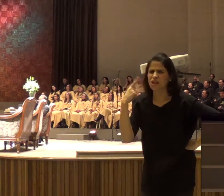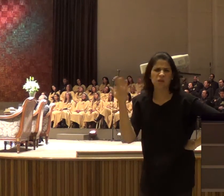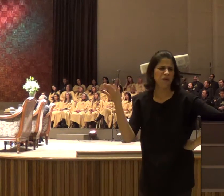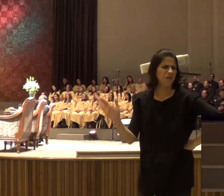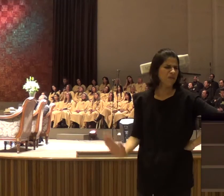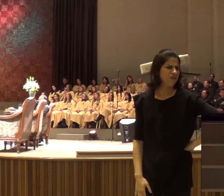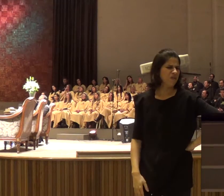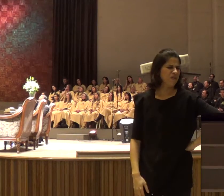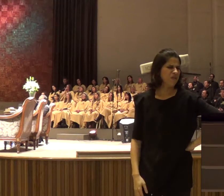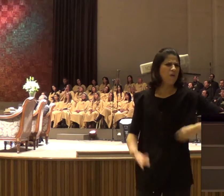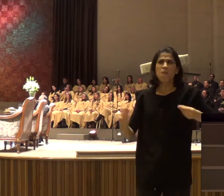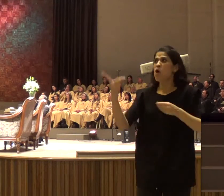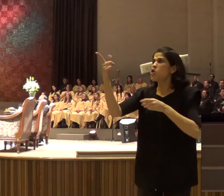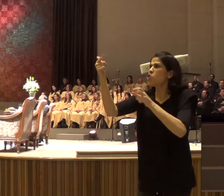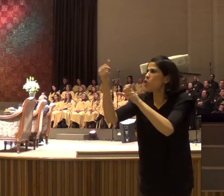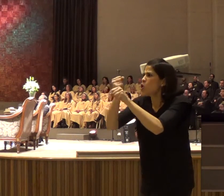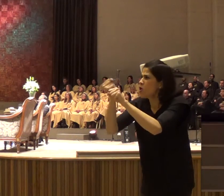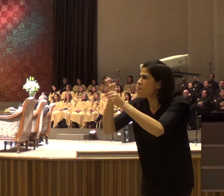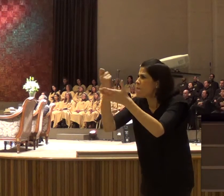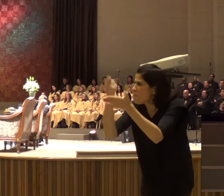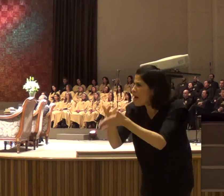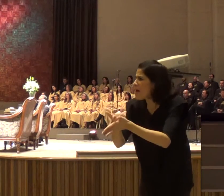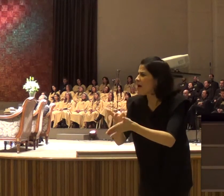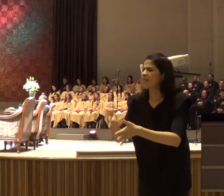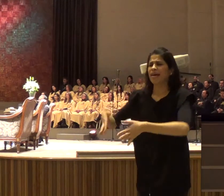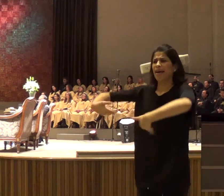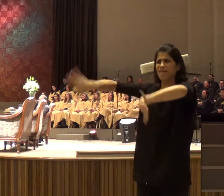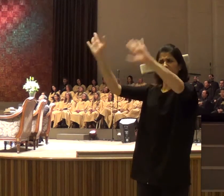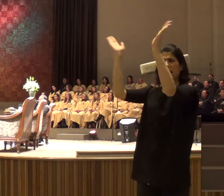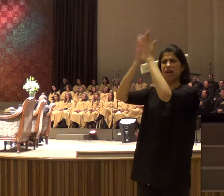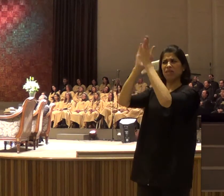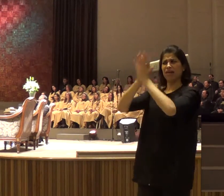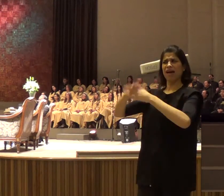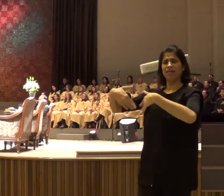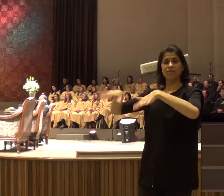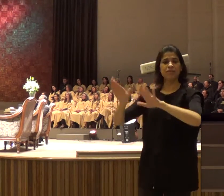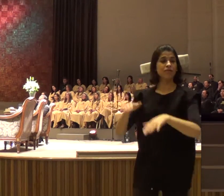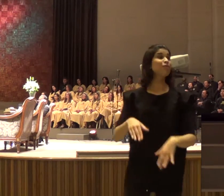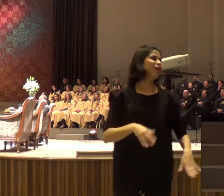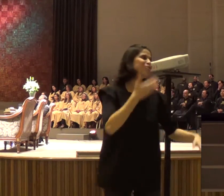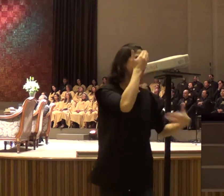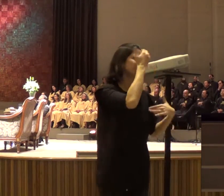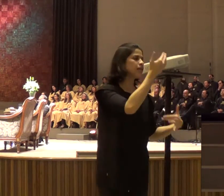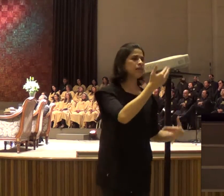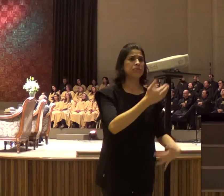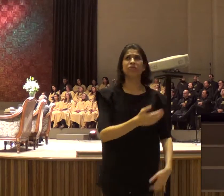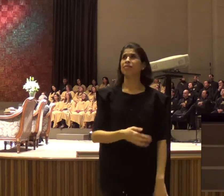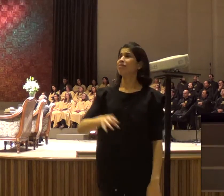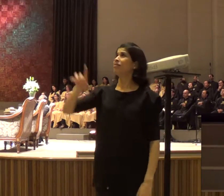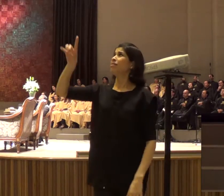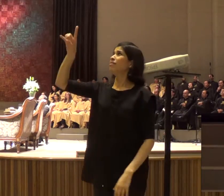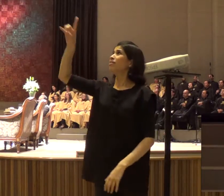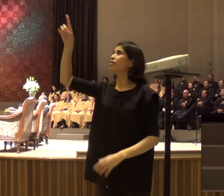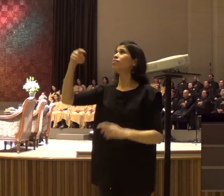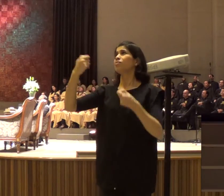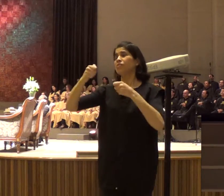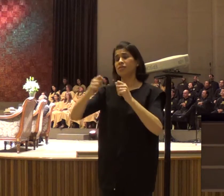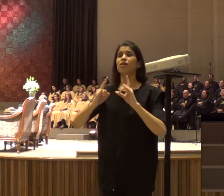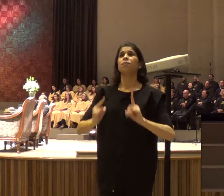não é? está bom pastor, vai orar, não é? e eu fui orar, e eu pedi um sinal para Deus, eu pedi um sinal na palavra, e a minha